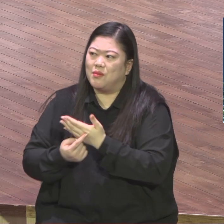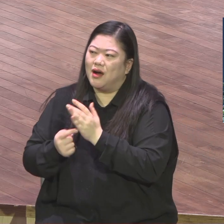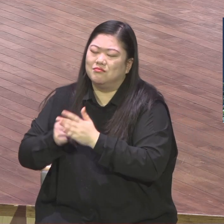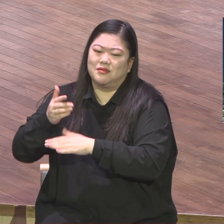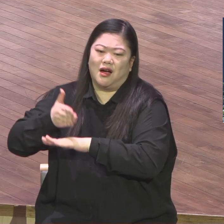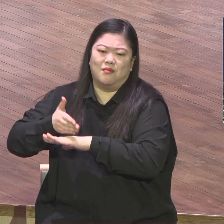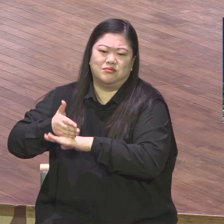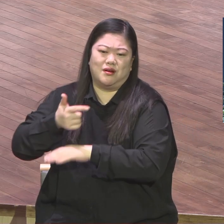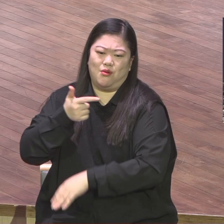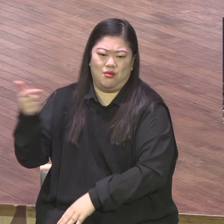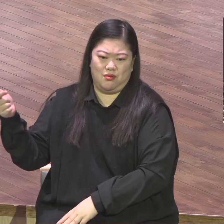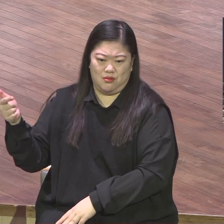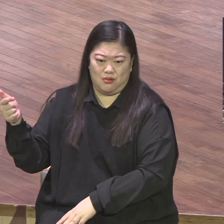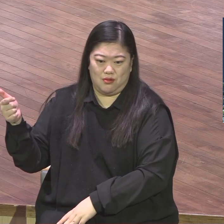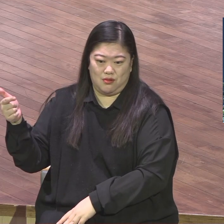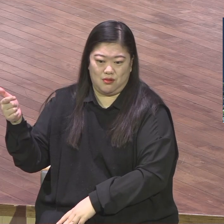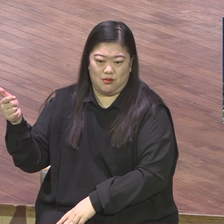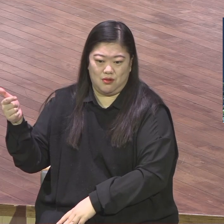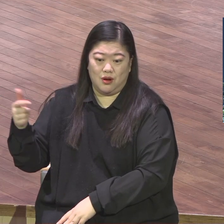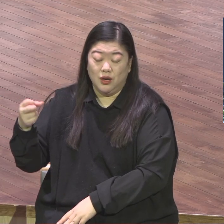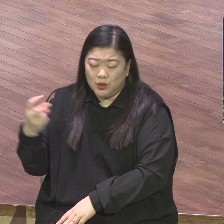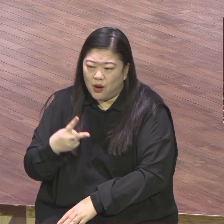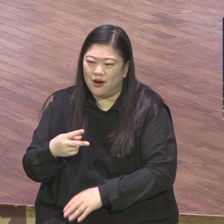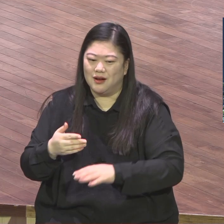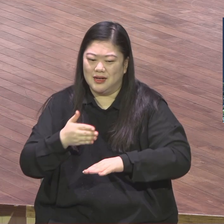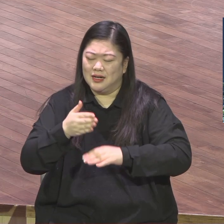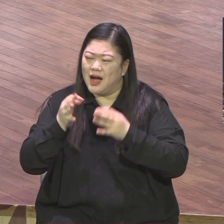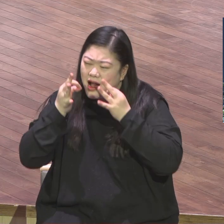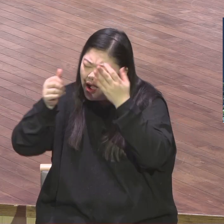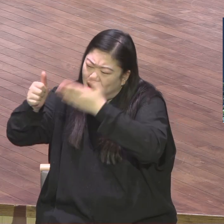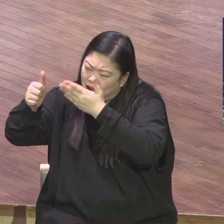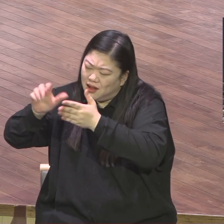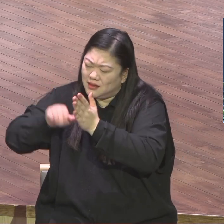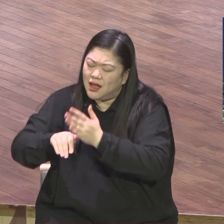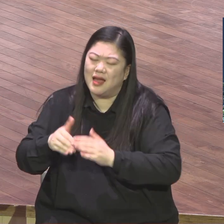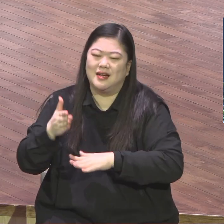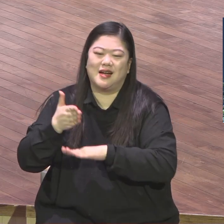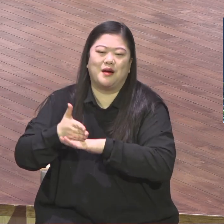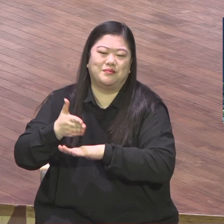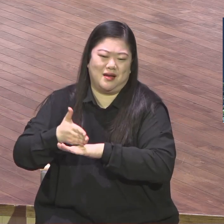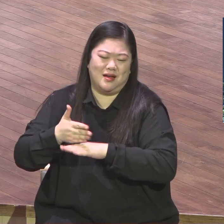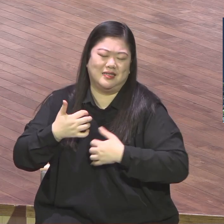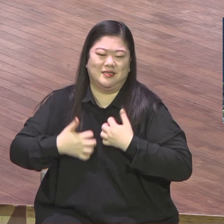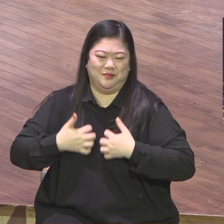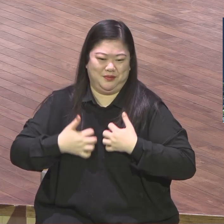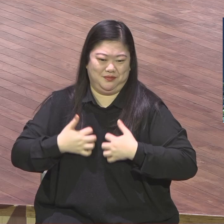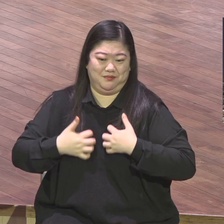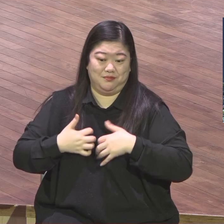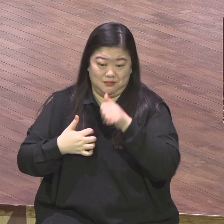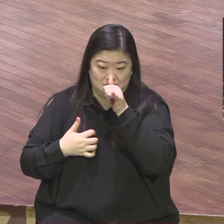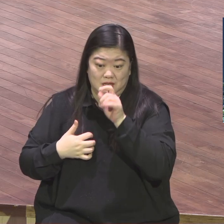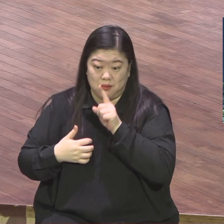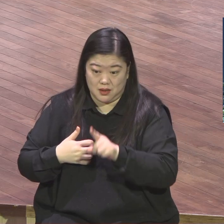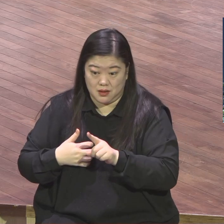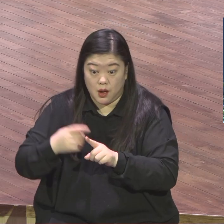기뻄에 강구를 한다라고 언급하고 있습니다. 그것은 무엇보다도 바울이 빌리포 교회 성도들이